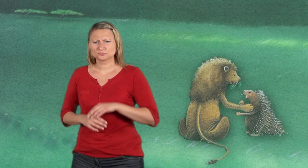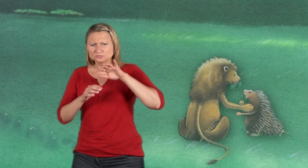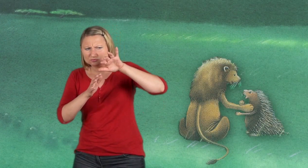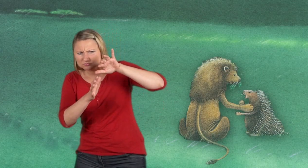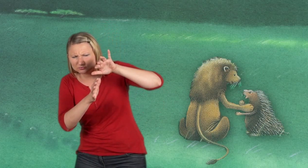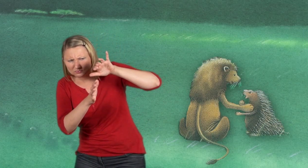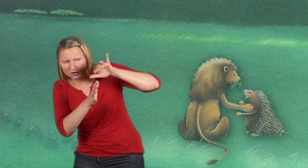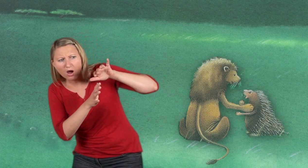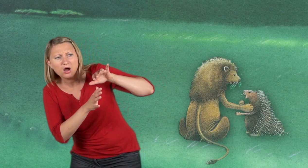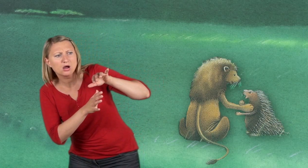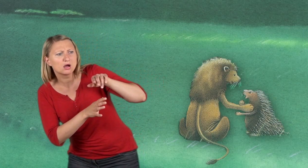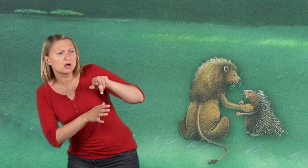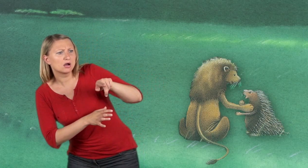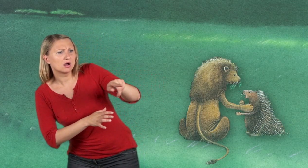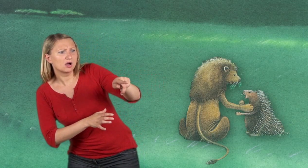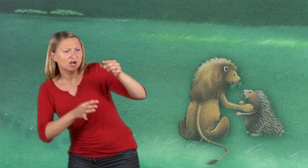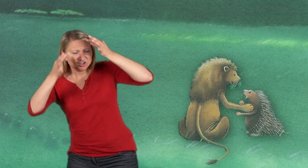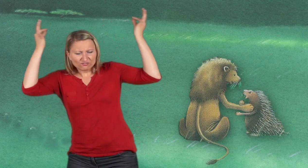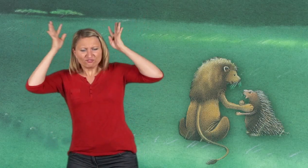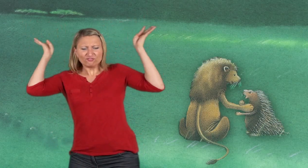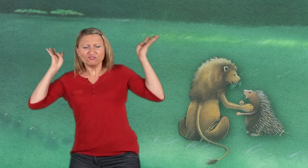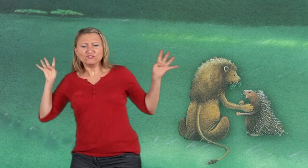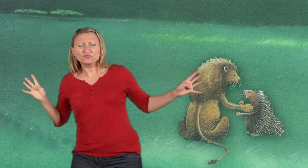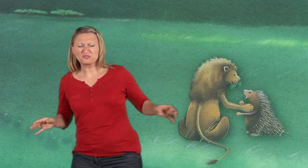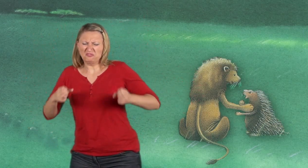Nicht weit von ihm schimpfte und zederte ein Stachelschwein.